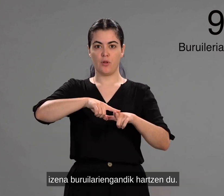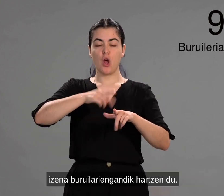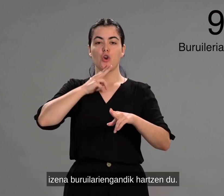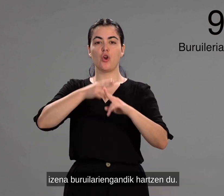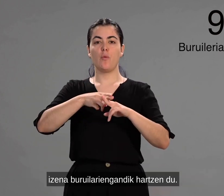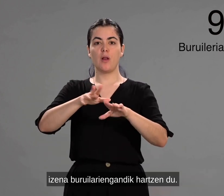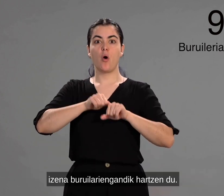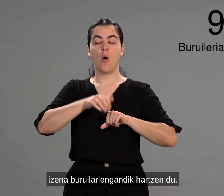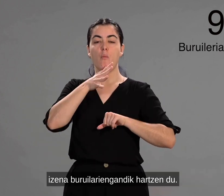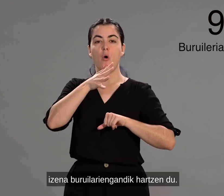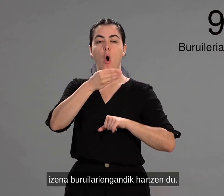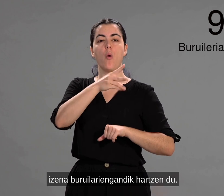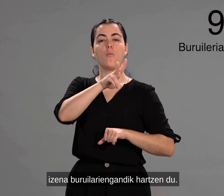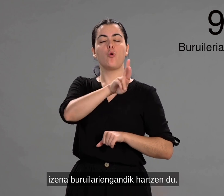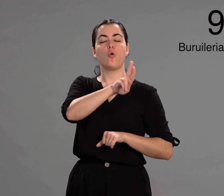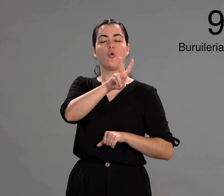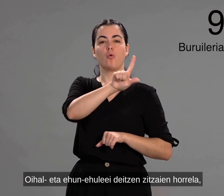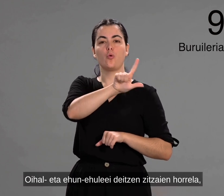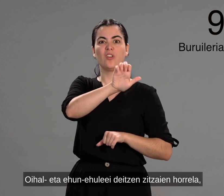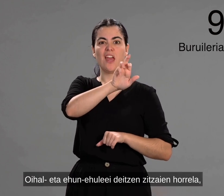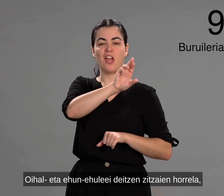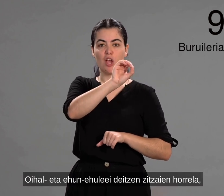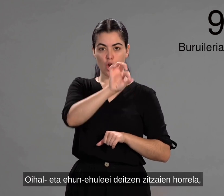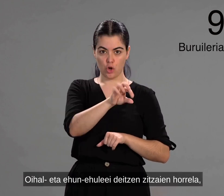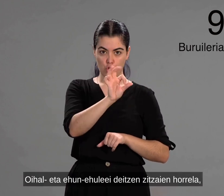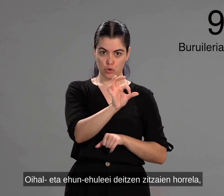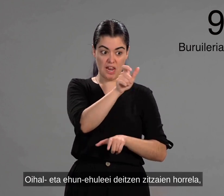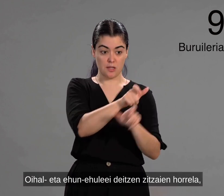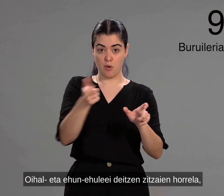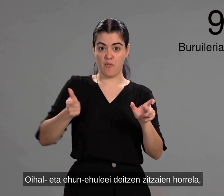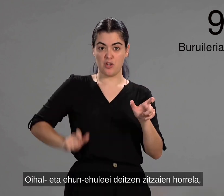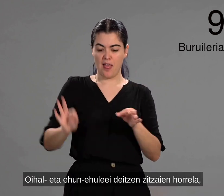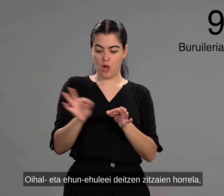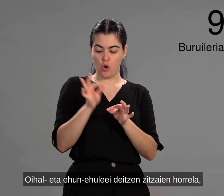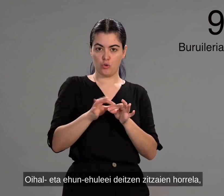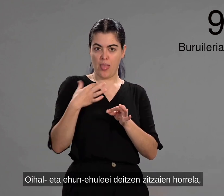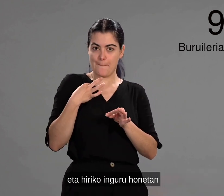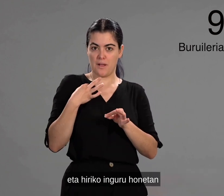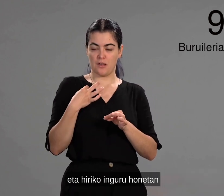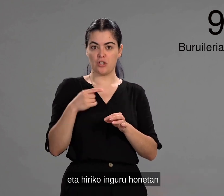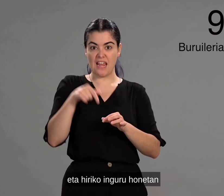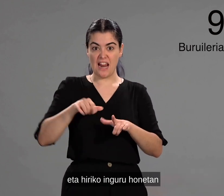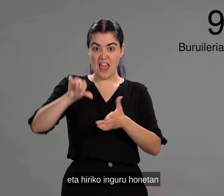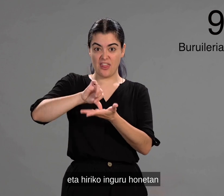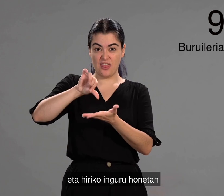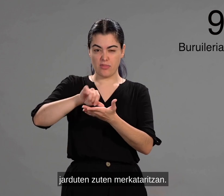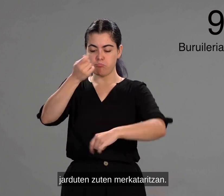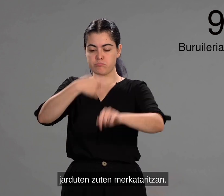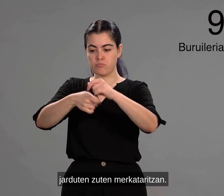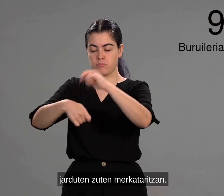buru ijarien gandik hartzen du. Oial eta eune uleei deitzen zitzaien horrela, eta iriko inguru honetan jarduten zuten